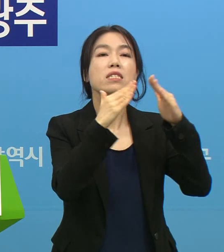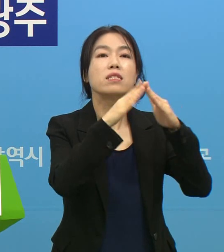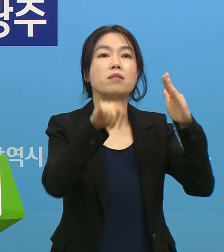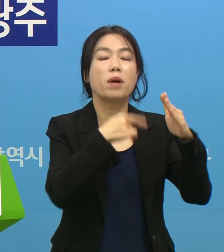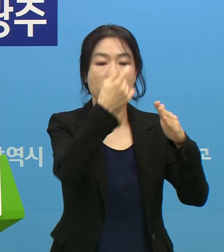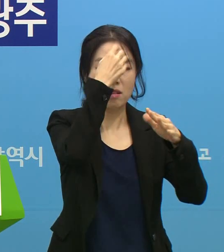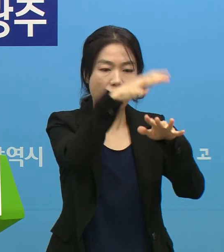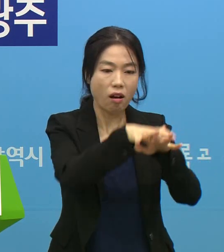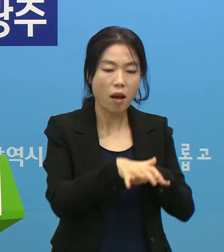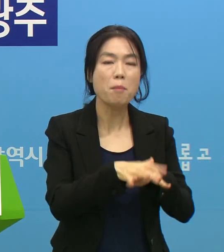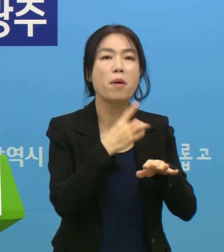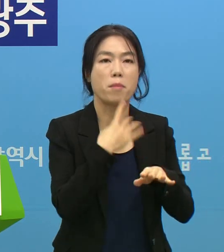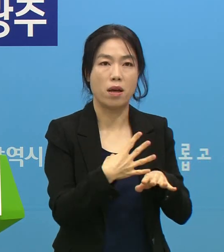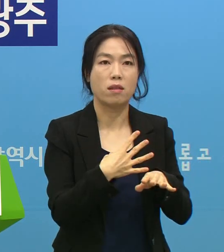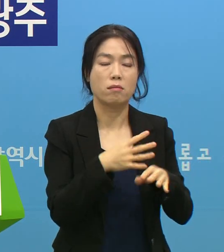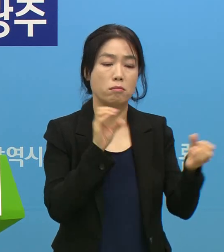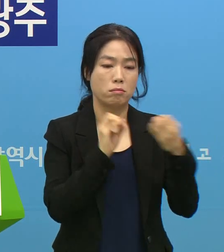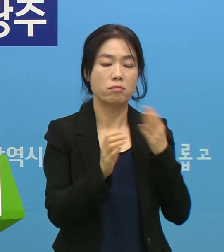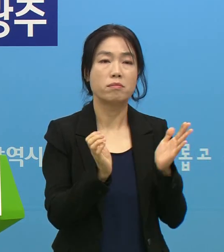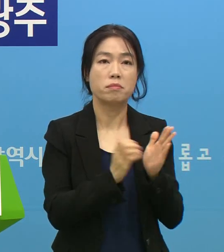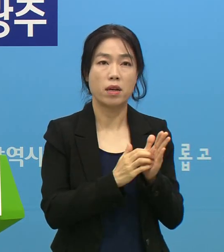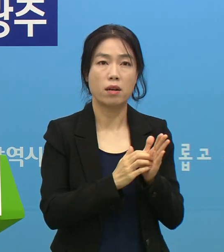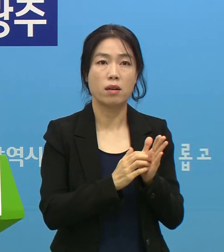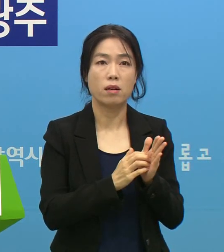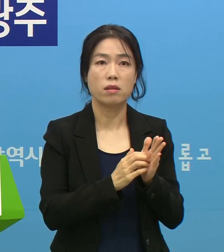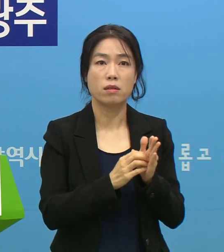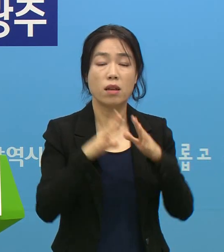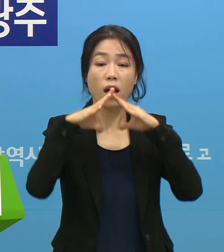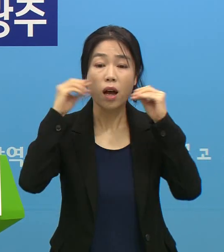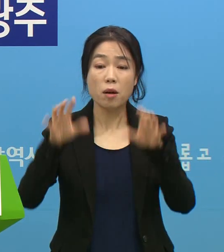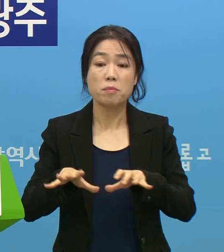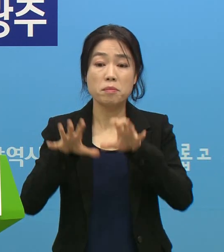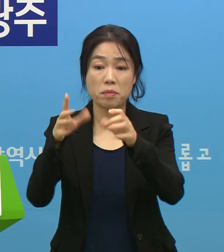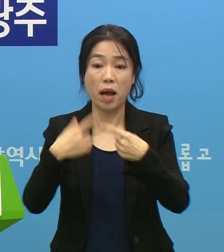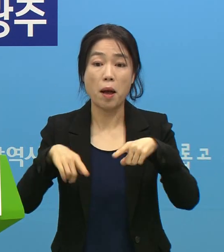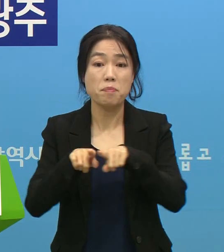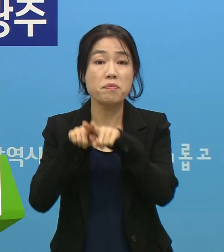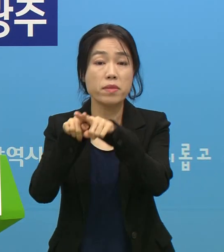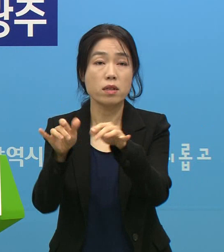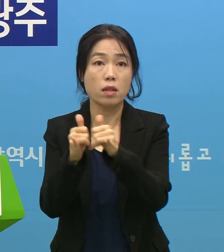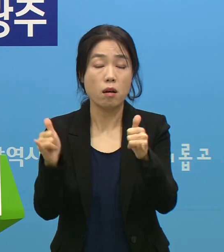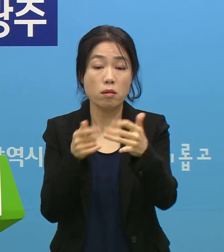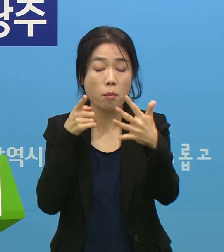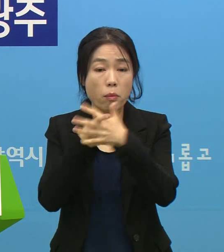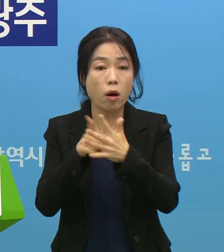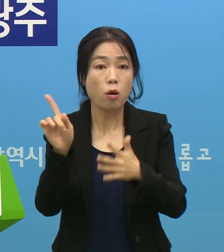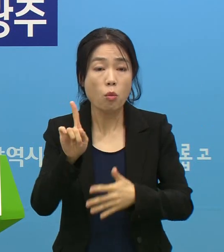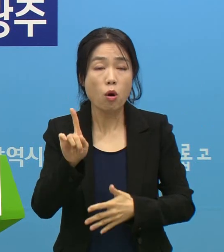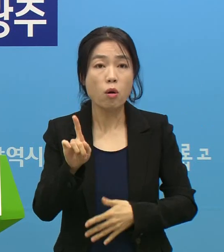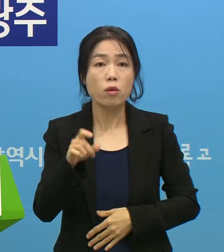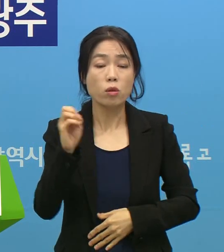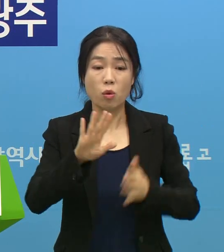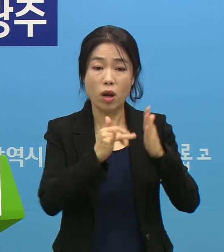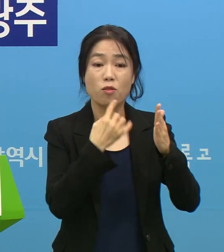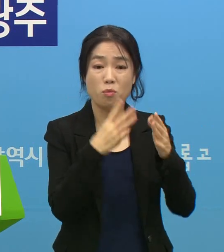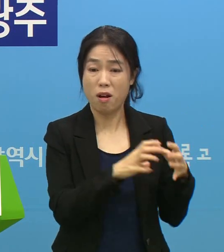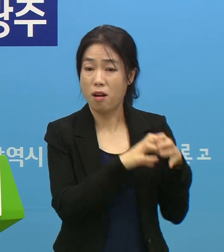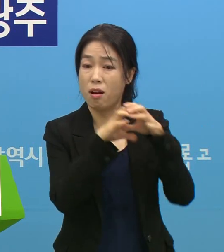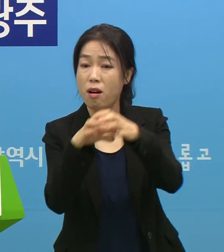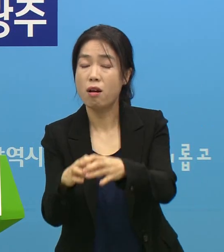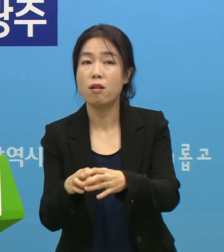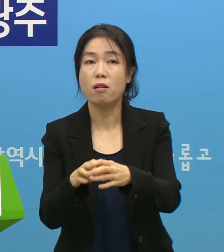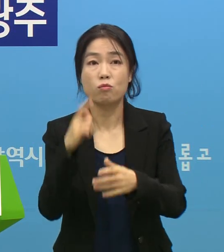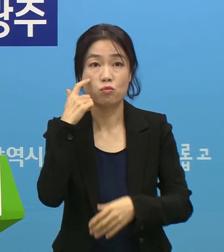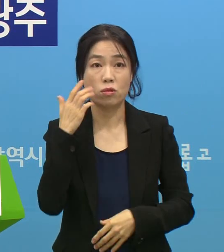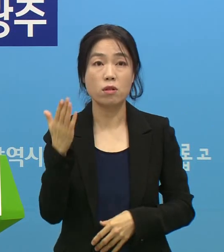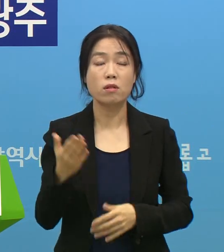예배만 본다라고 답변을 하고 있습니다. 광화문 집회에 함께 간 사람에 대해서 파악을 하고 있는지 아니면 가족끼리만 간 건지를